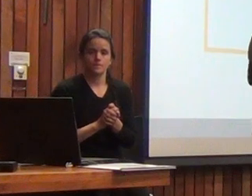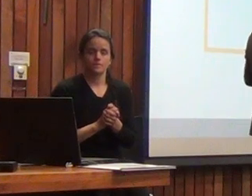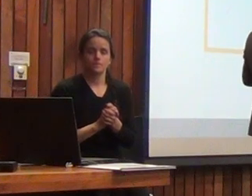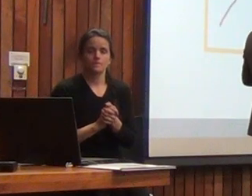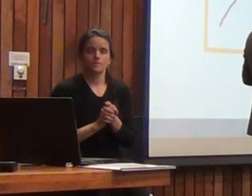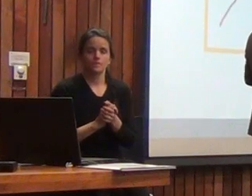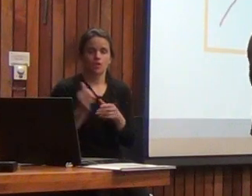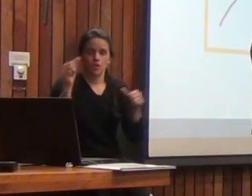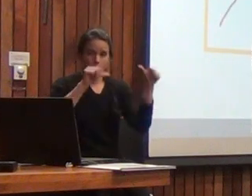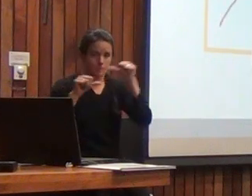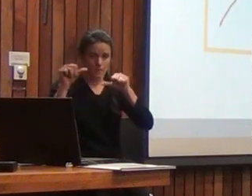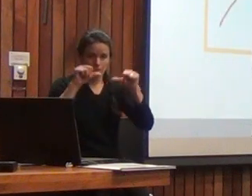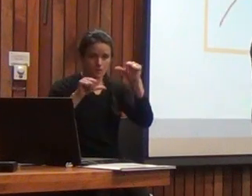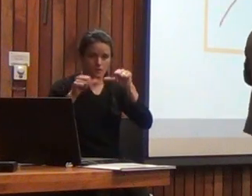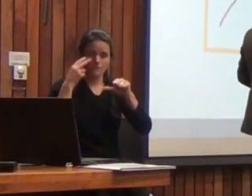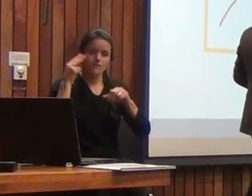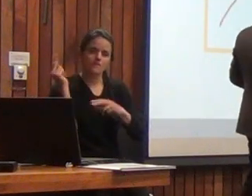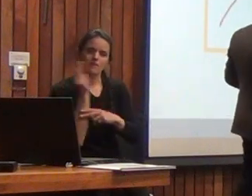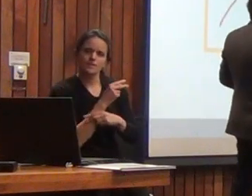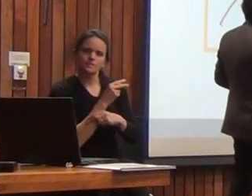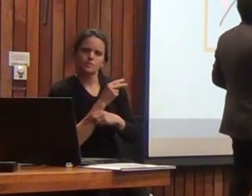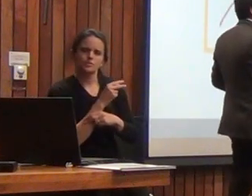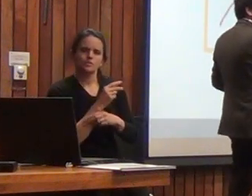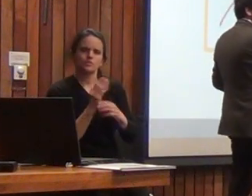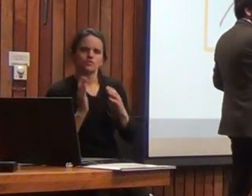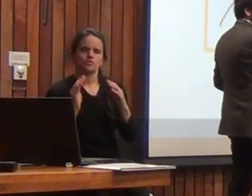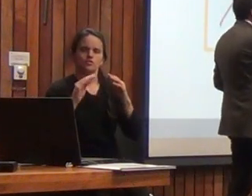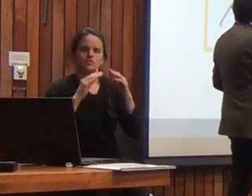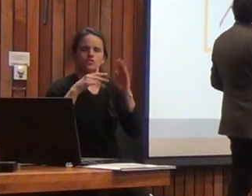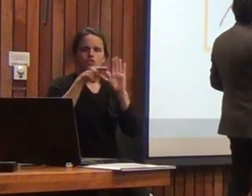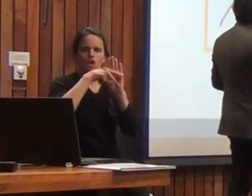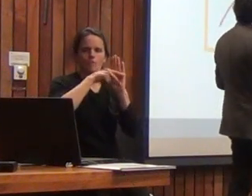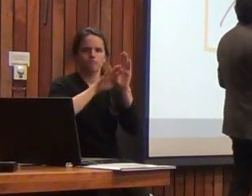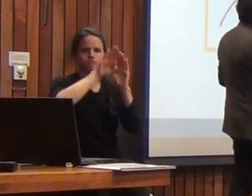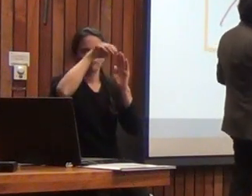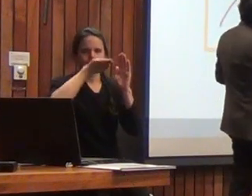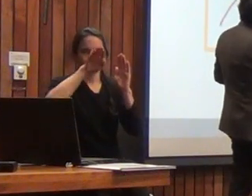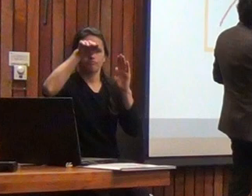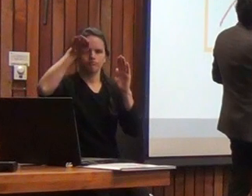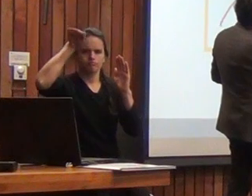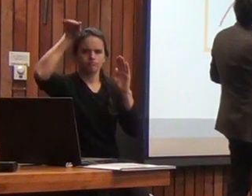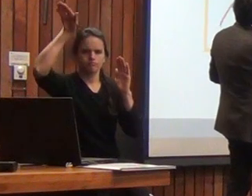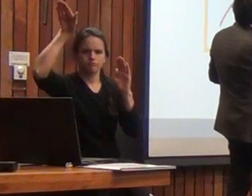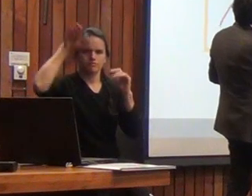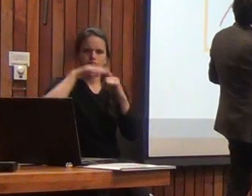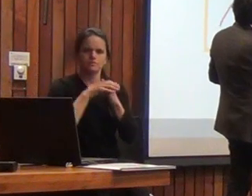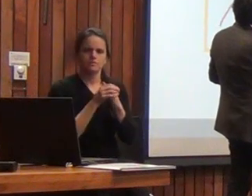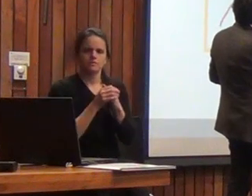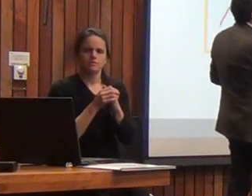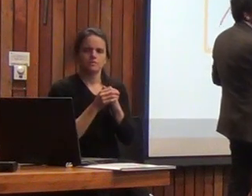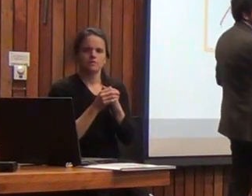empírica uno podría poner una norma así que en algunos casos